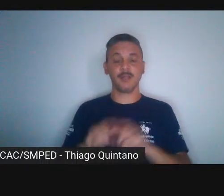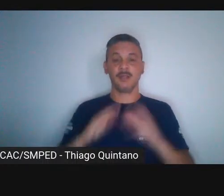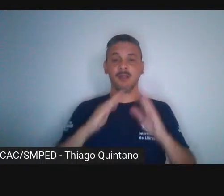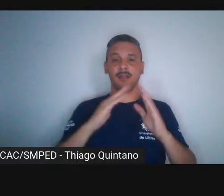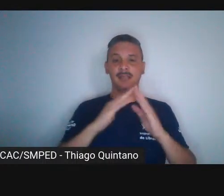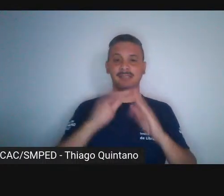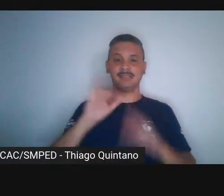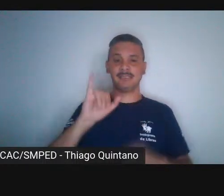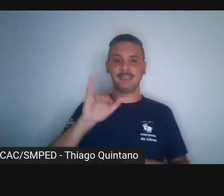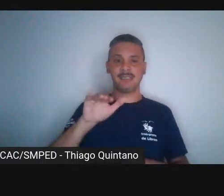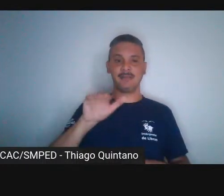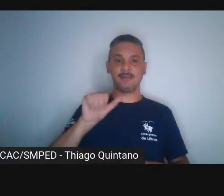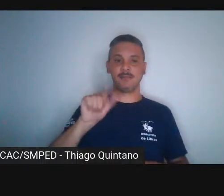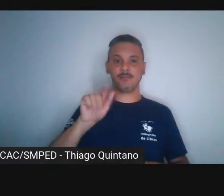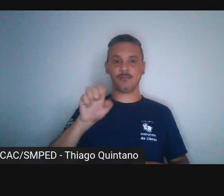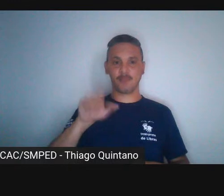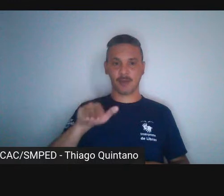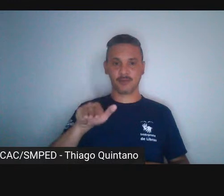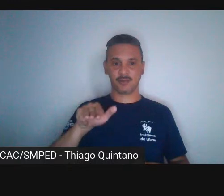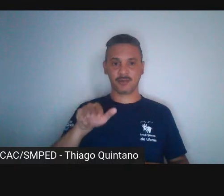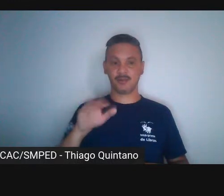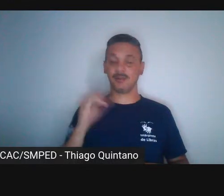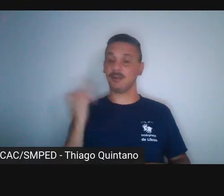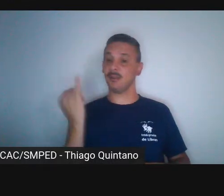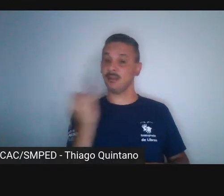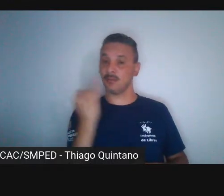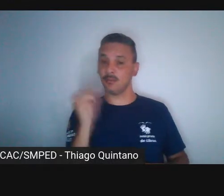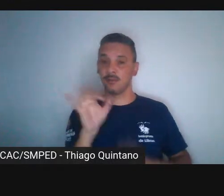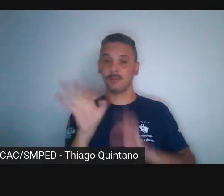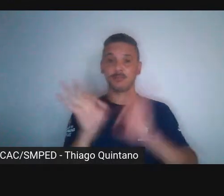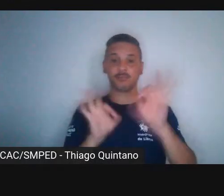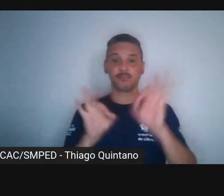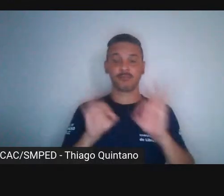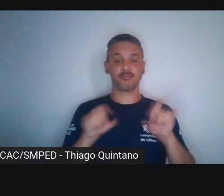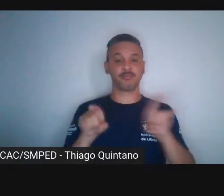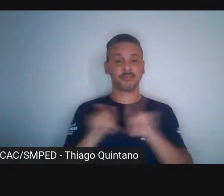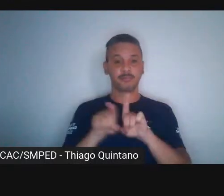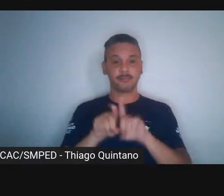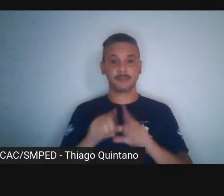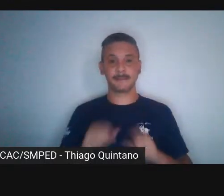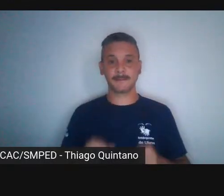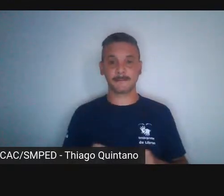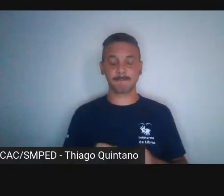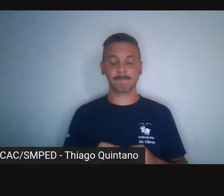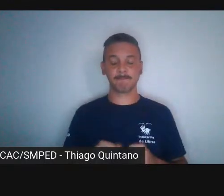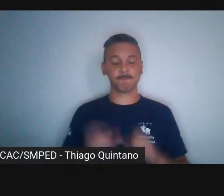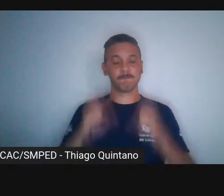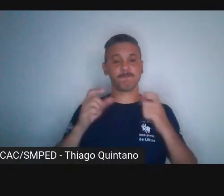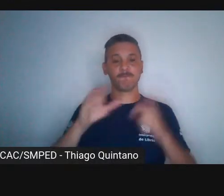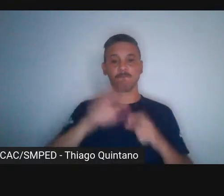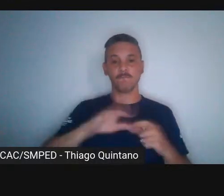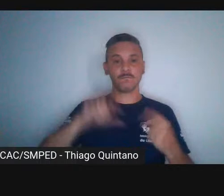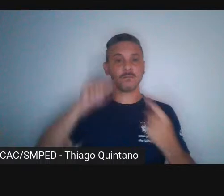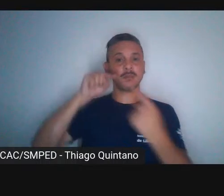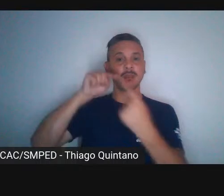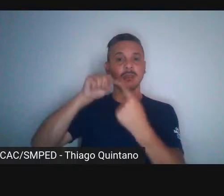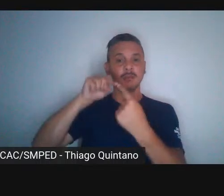espaço que bem conheço, por sorte, é um espaço que contempla